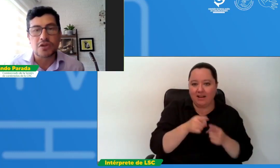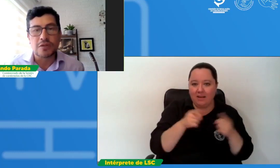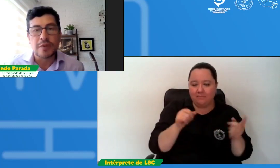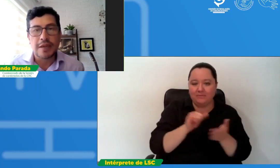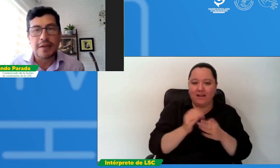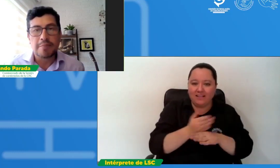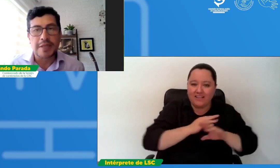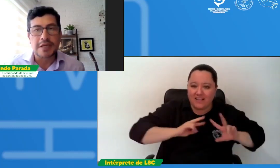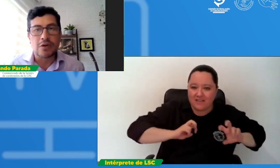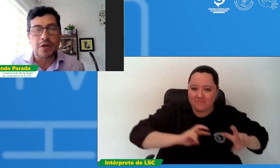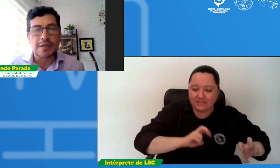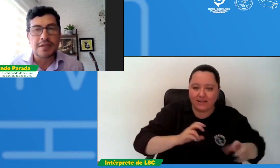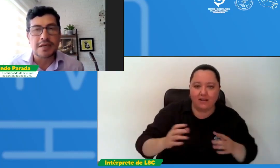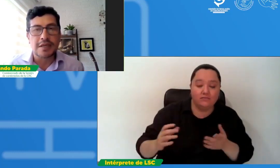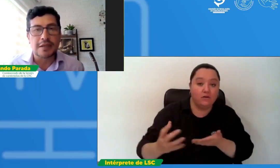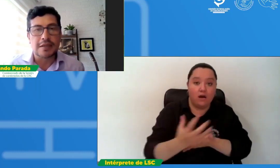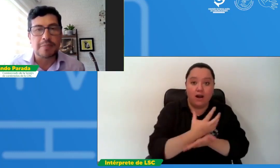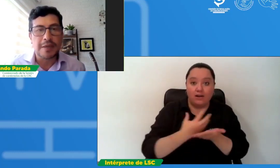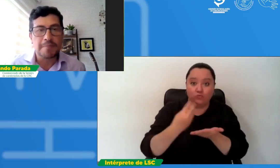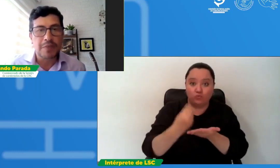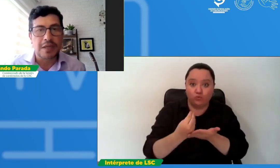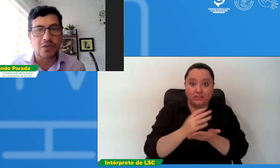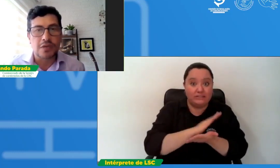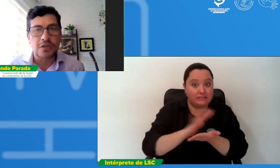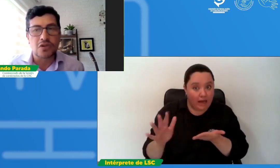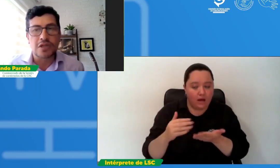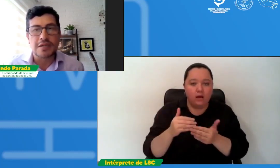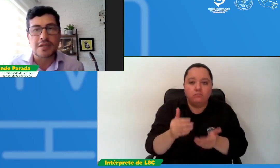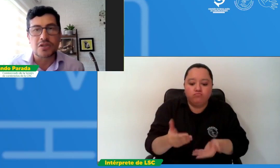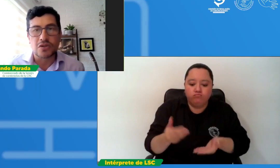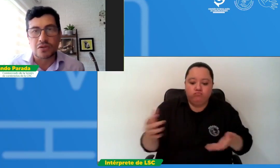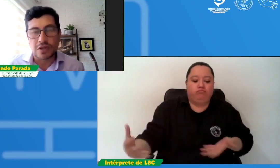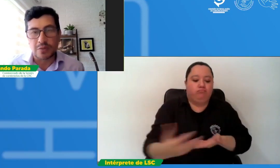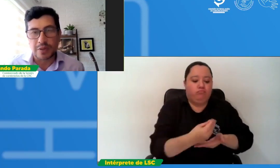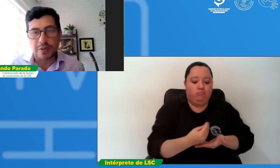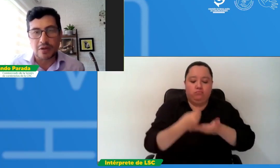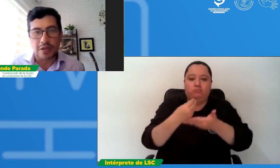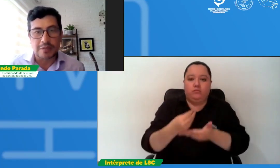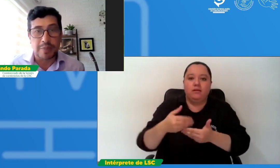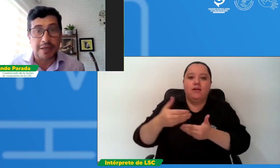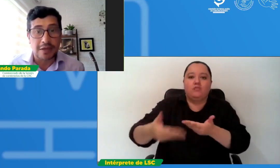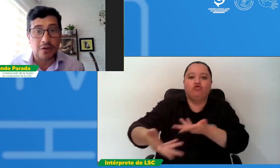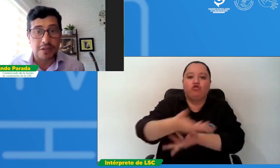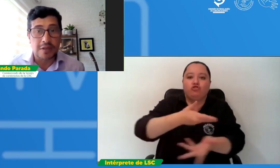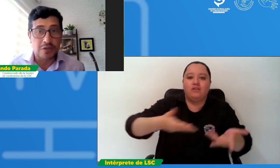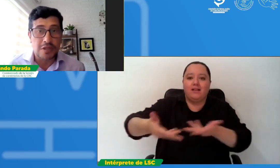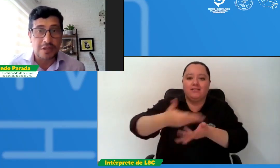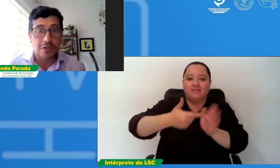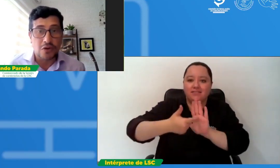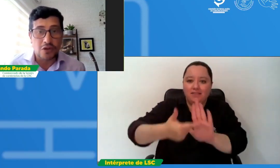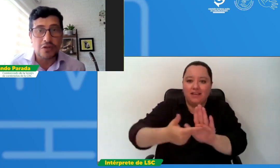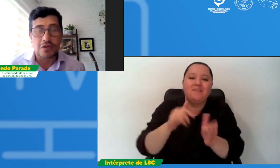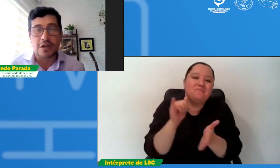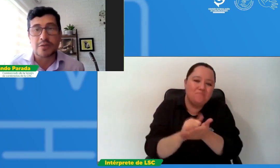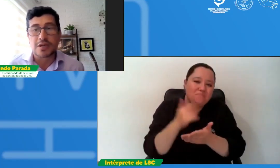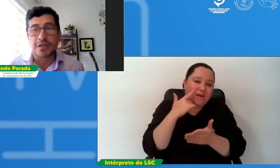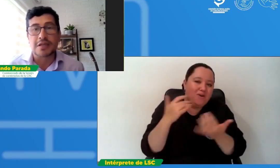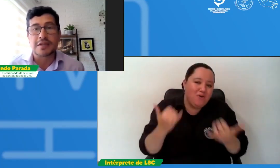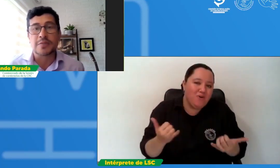pasan a una siguiente etapa que es una socialización. Bueno, o lo primero que es parte de lo que estamos haciendo hoy, digamos que ya estamos